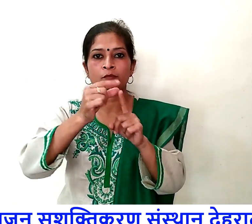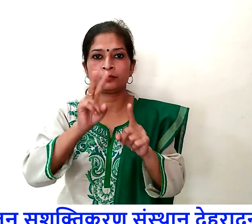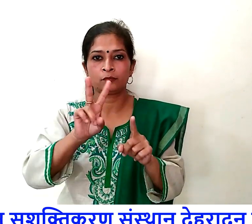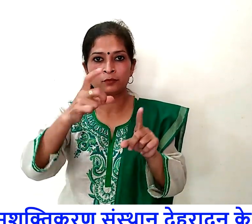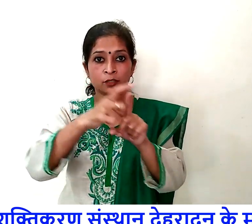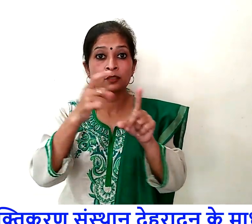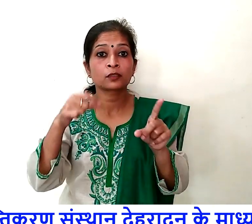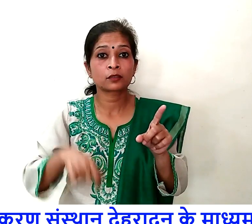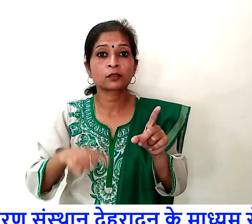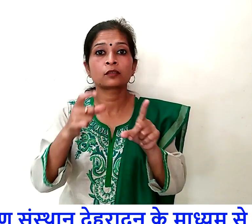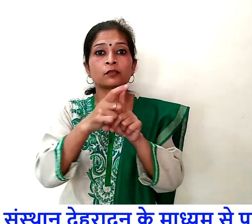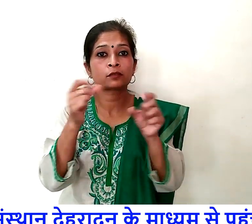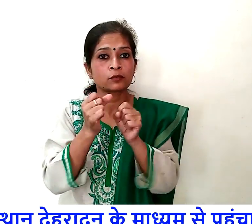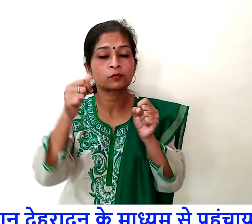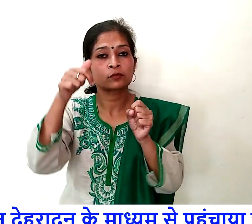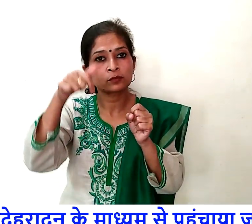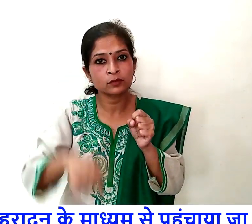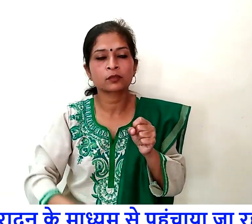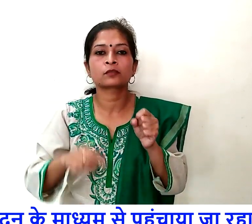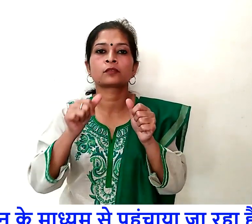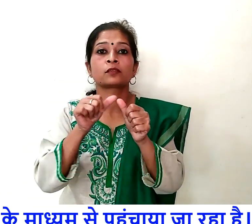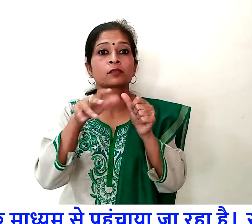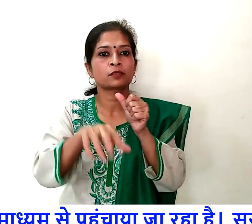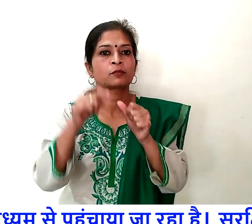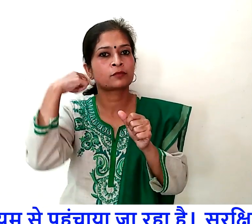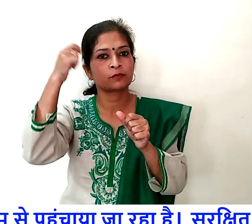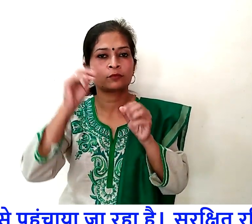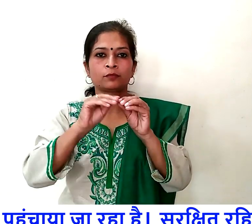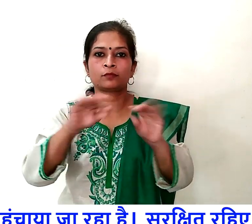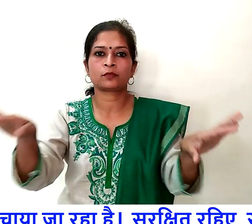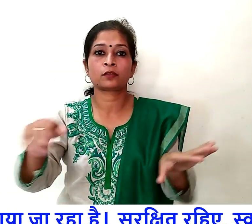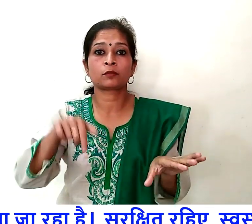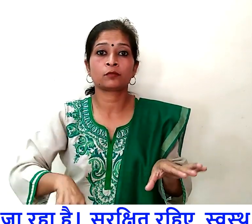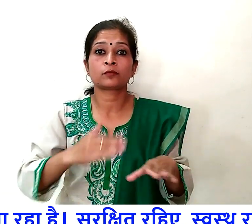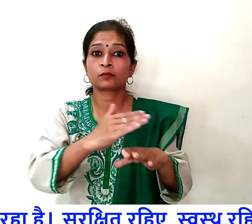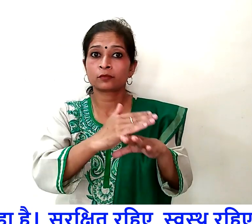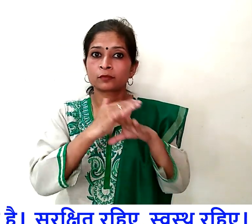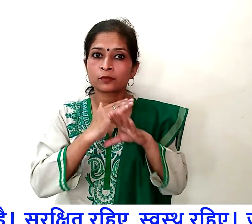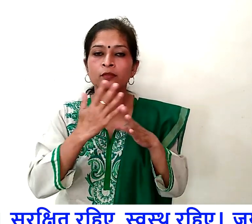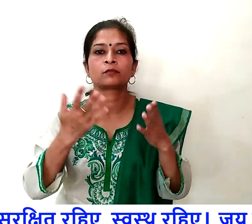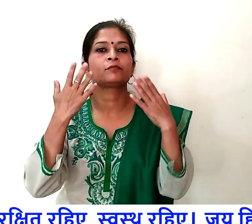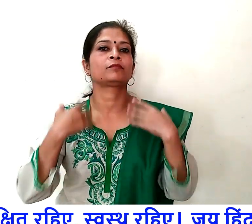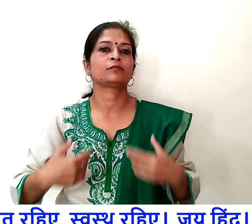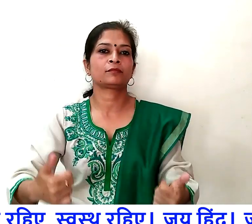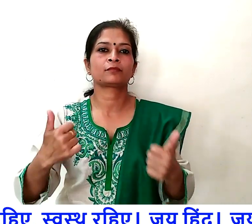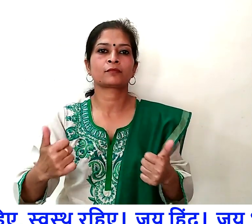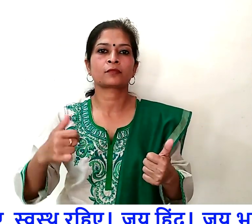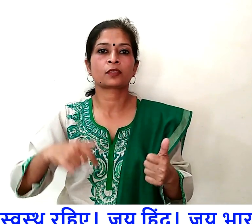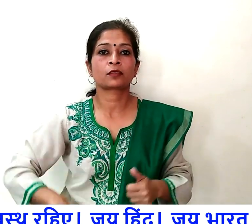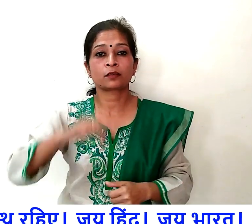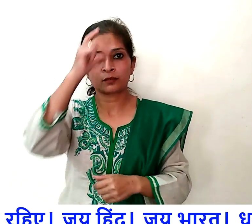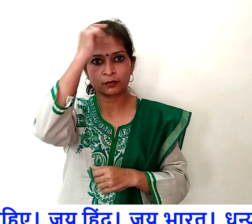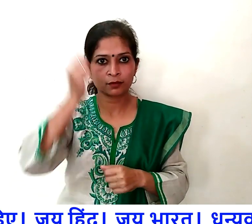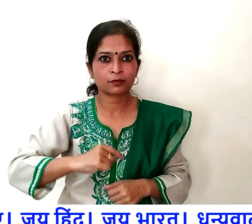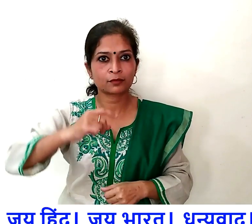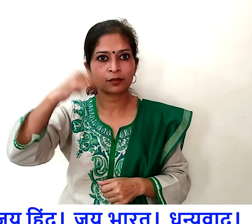देहरादून के माध्यम से पहुचाया जा रहा है सुरक्षित रहें, सुस्थ रहें जै हिंद, जै भारत